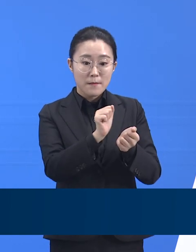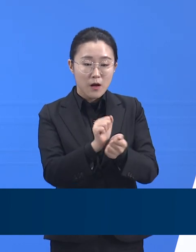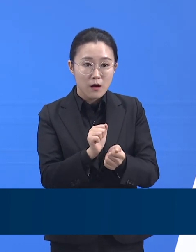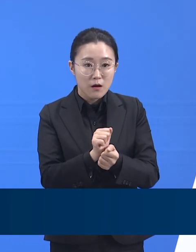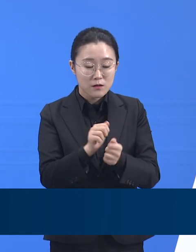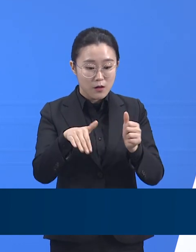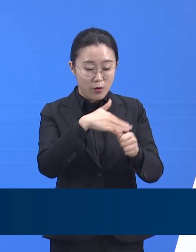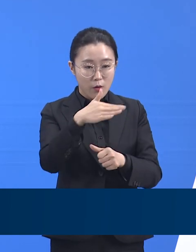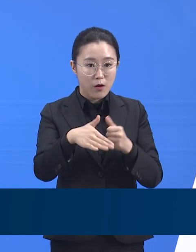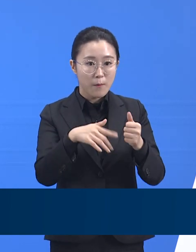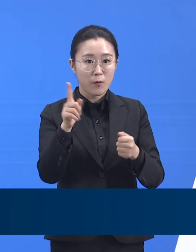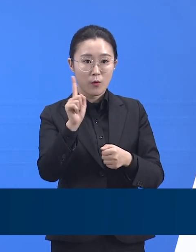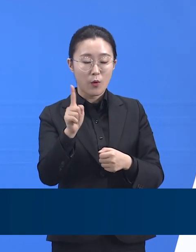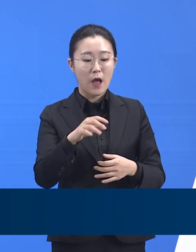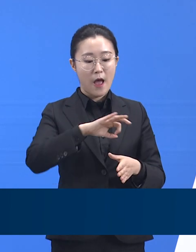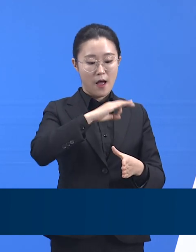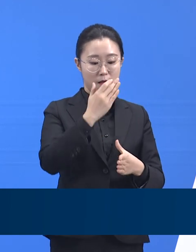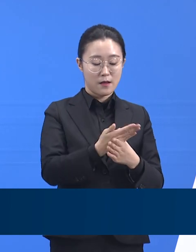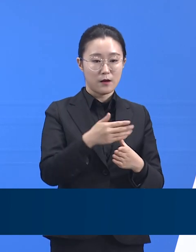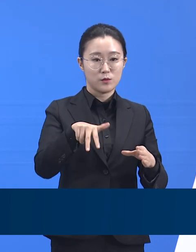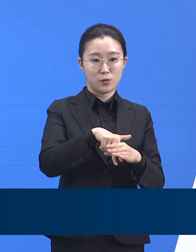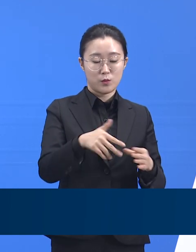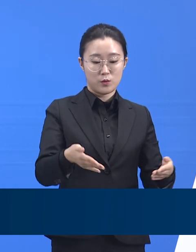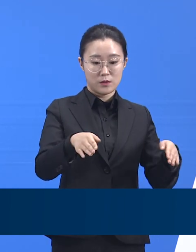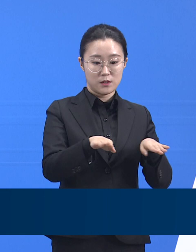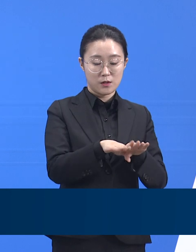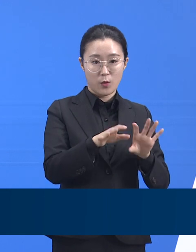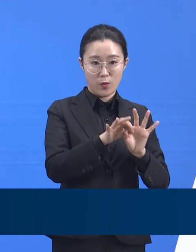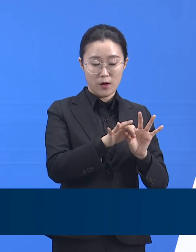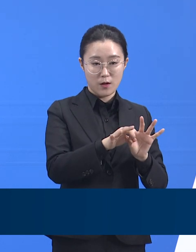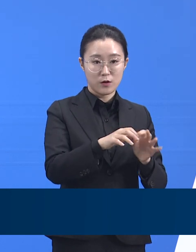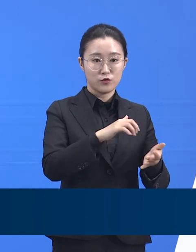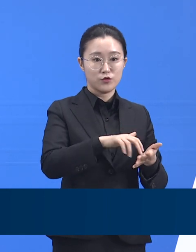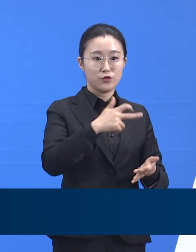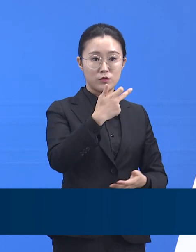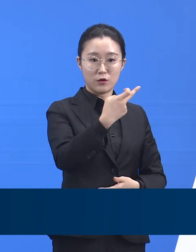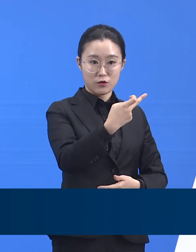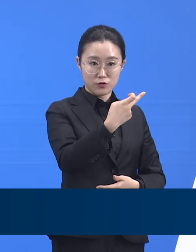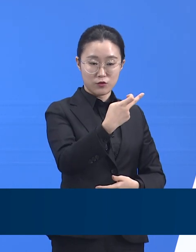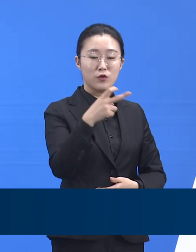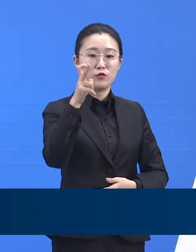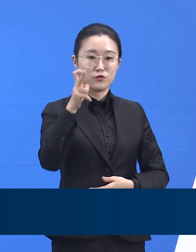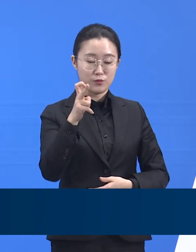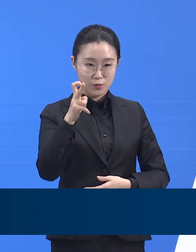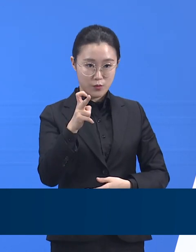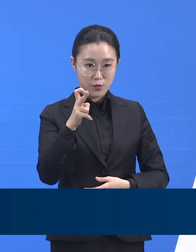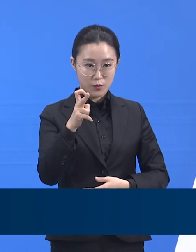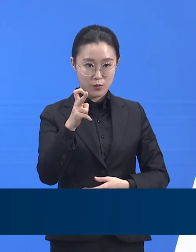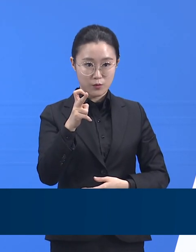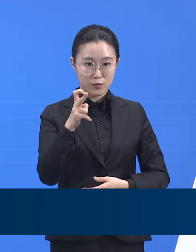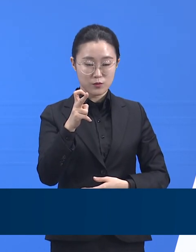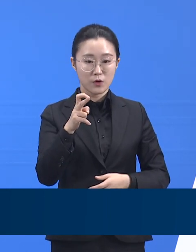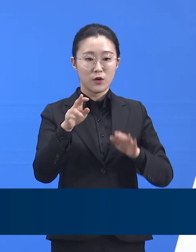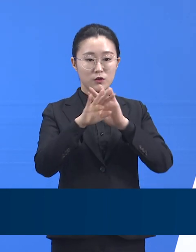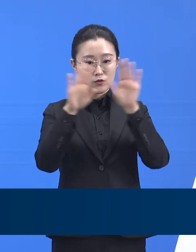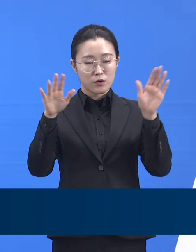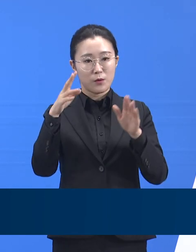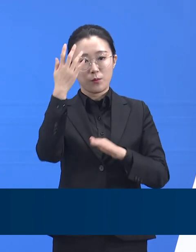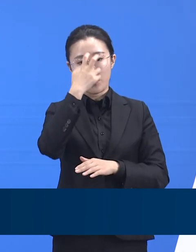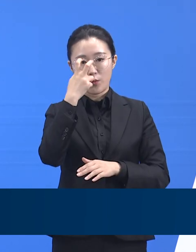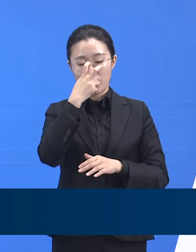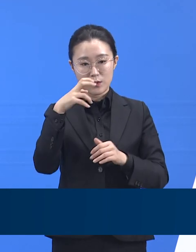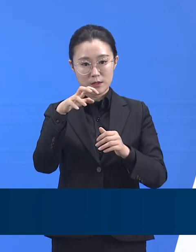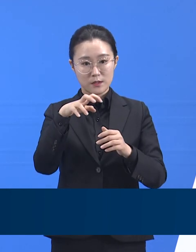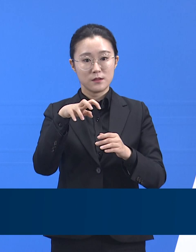종교시설 관련돼서 12명, 분포시 소재 주간보호센터 관련된 25명 등 총...